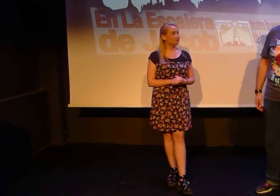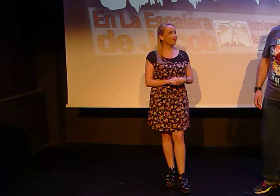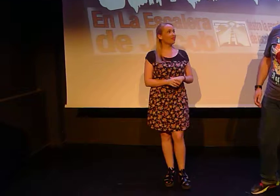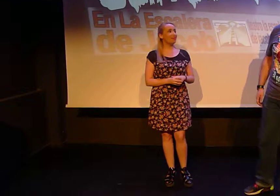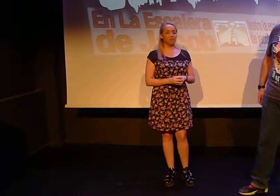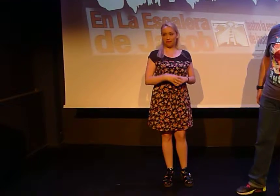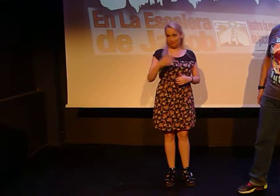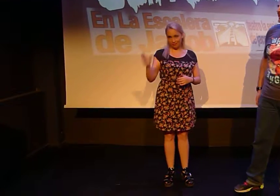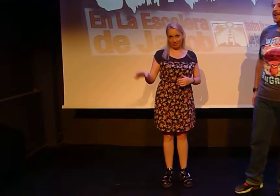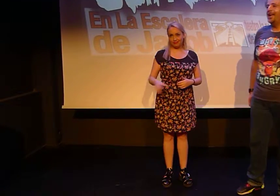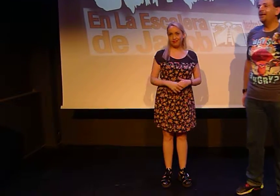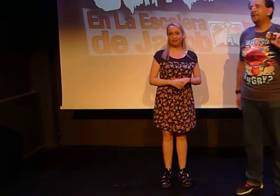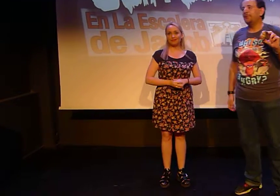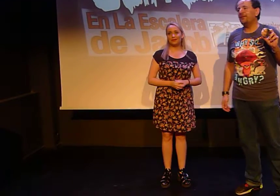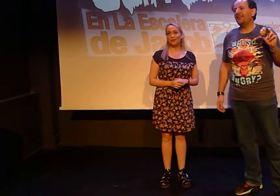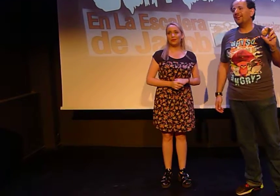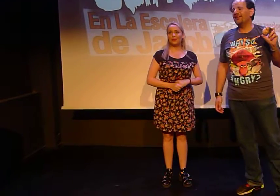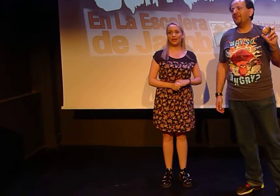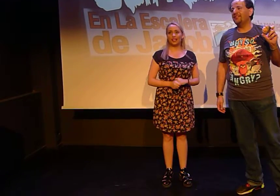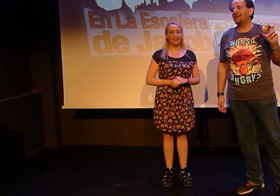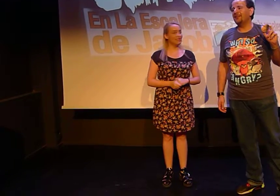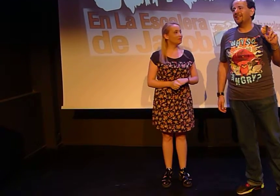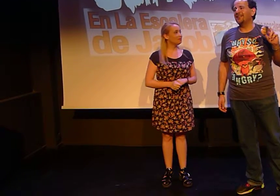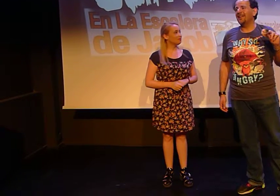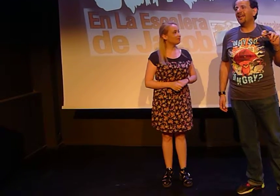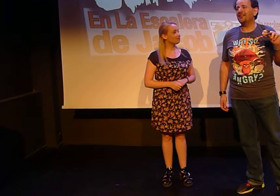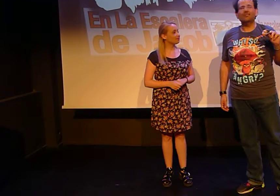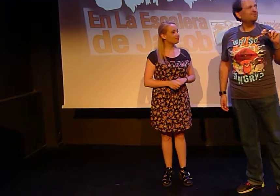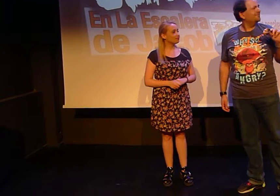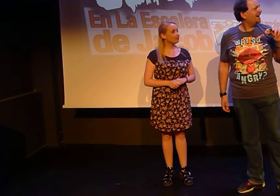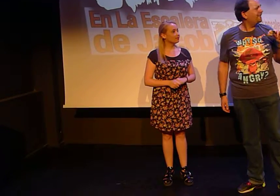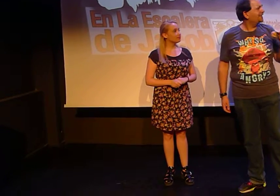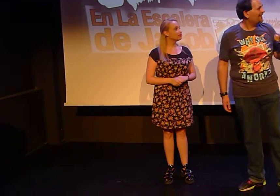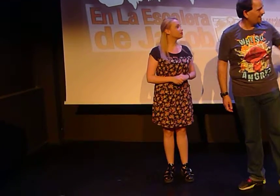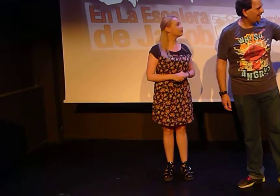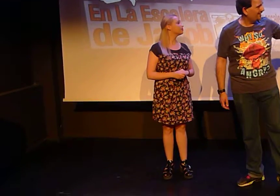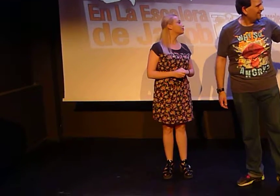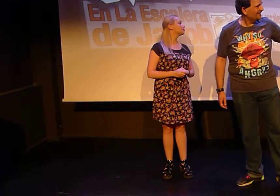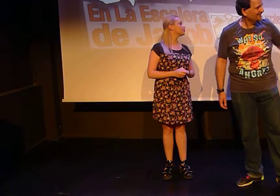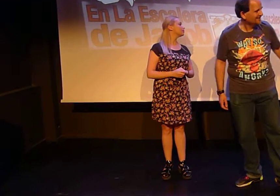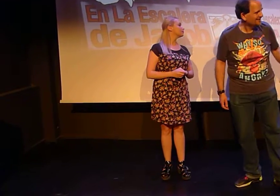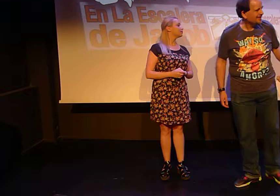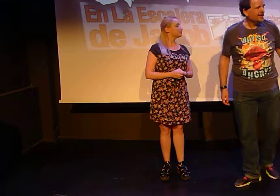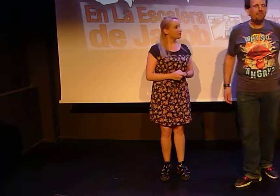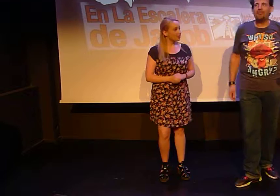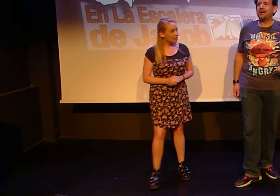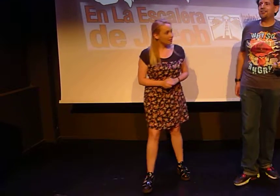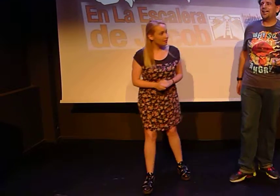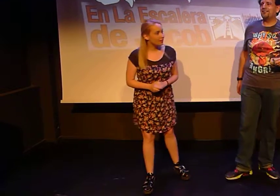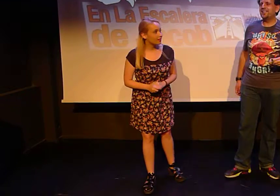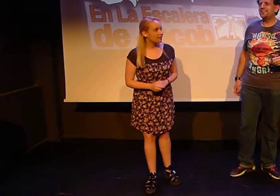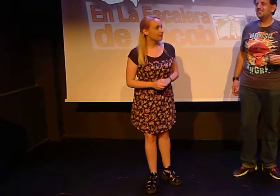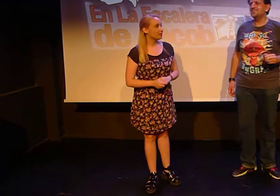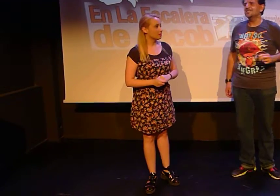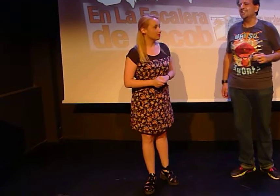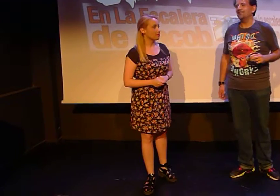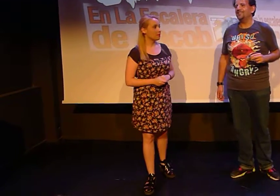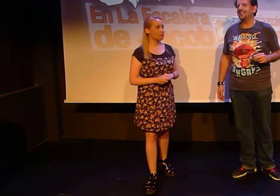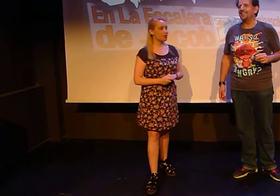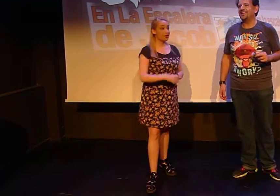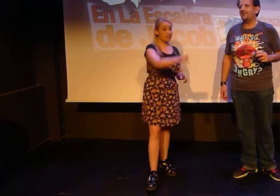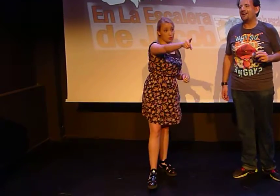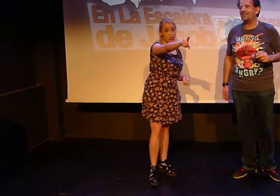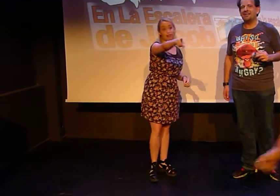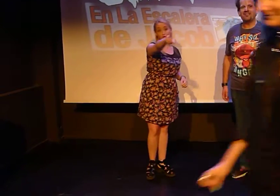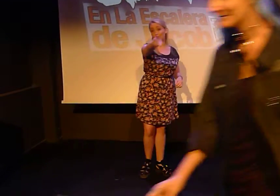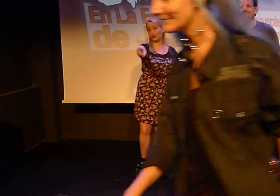Y el primer vídeo que vamos a proyectar lo ha montado Paco Cabero. Tenemos